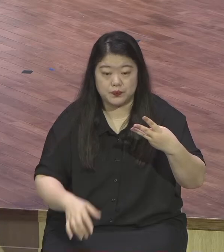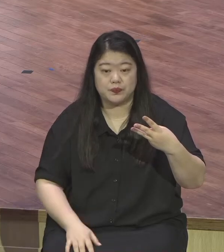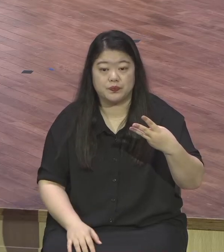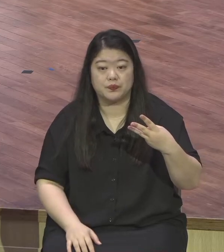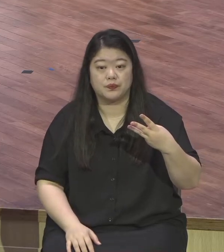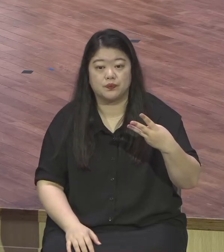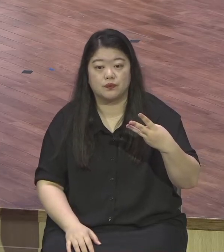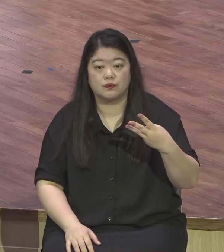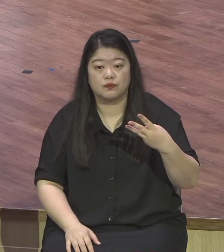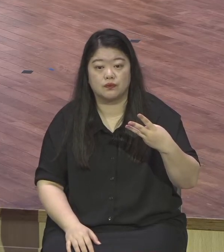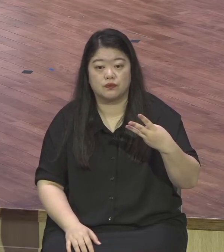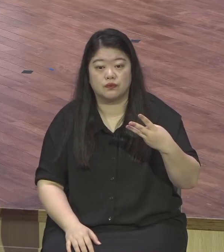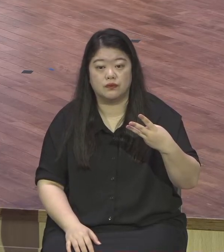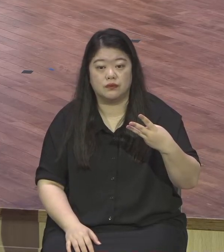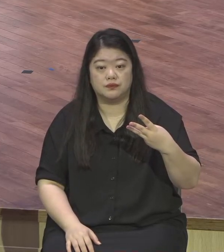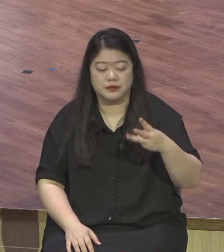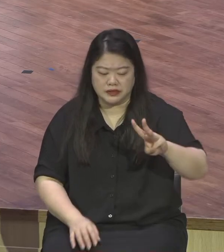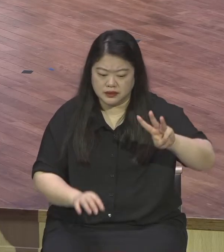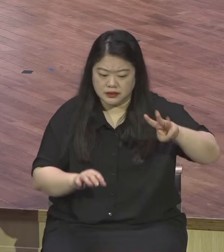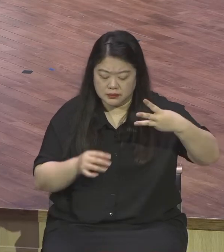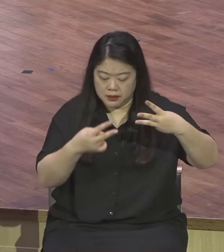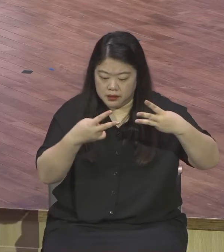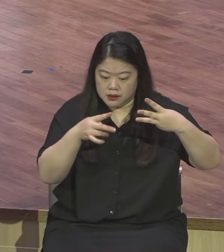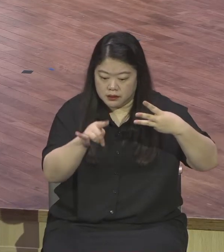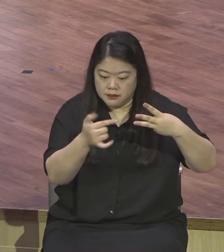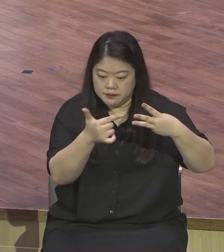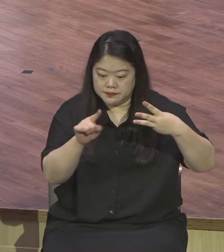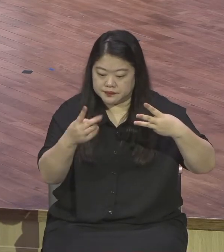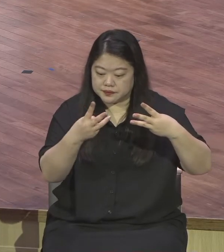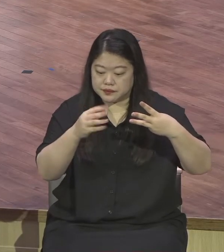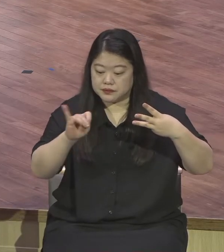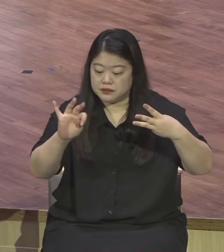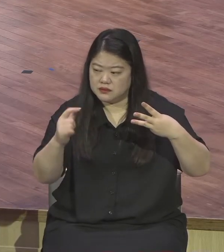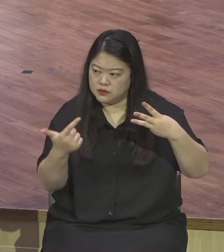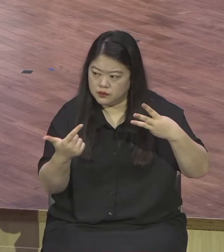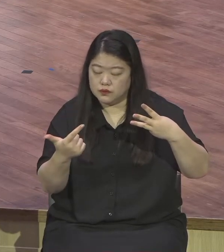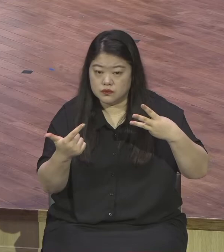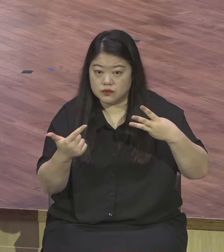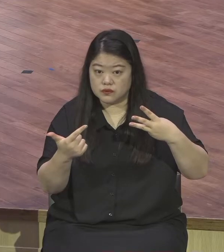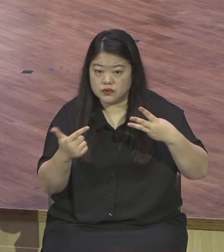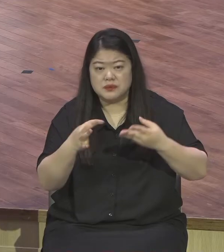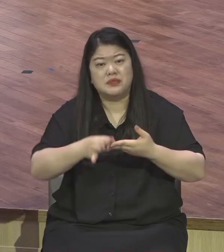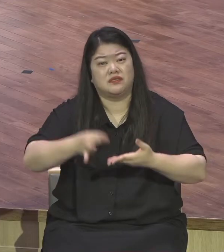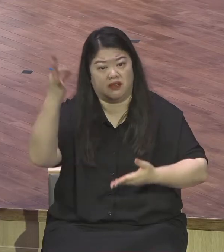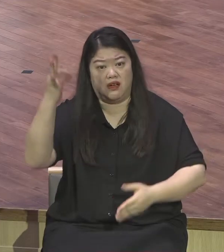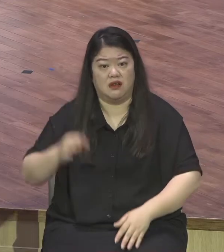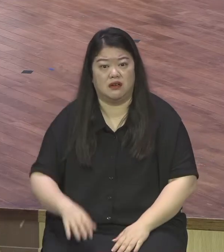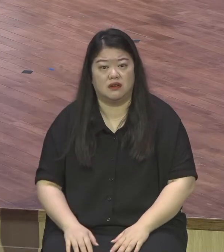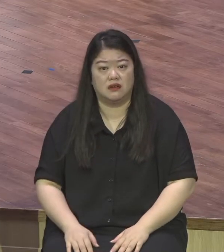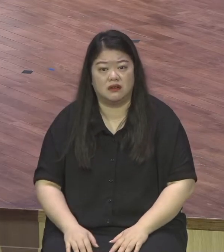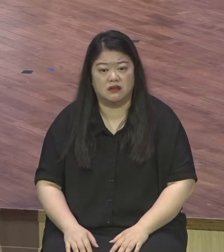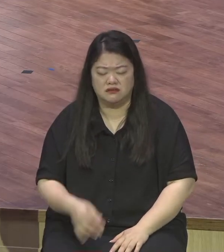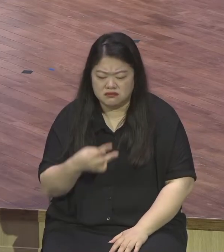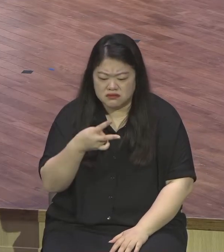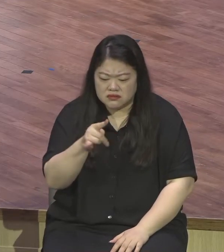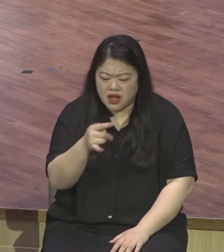300 대나리온 되는 큰 돈을 거의 귀한 글을 그렇게 말하잖아요. 당시에